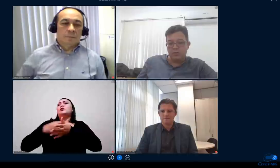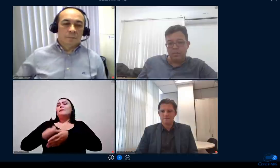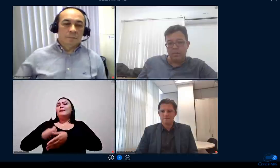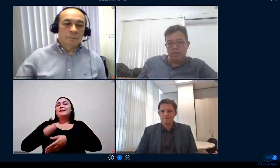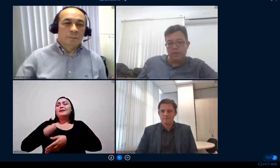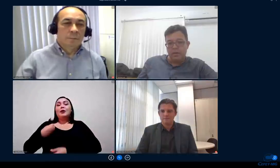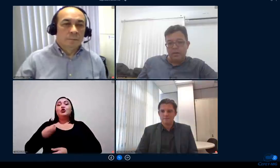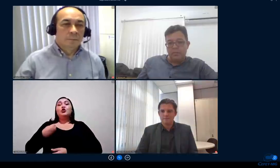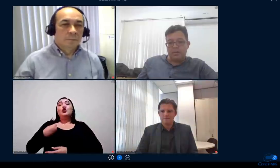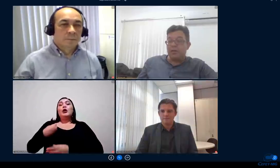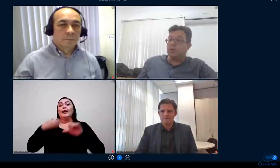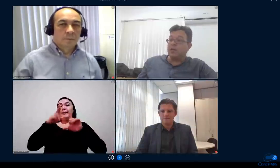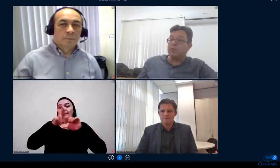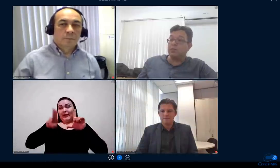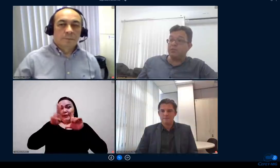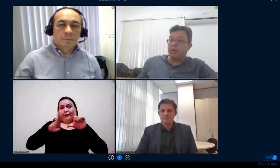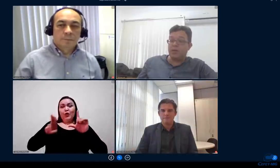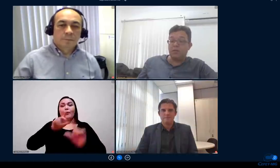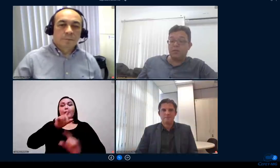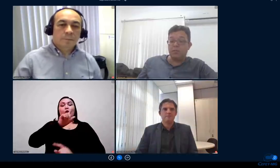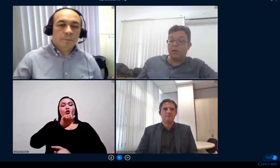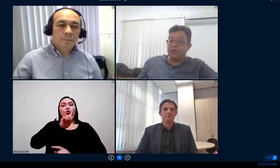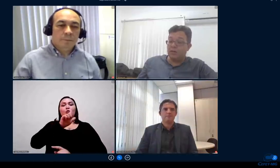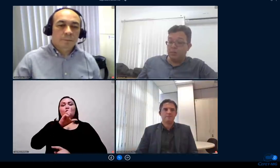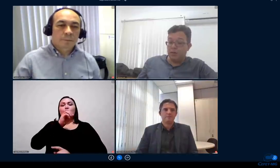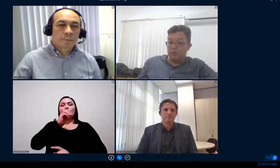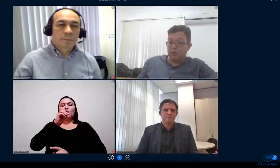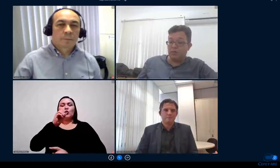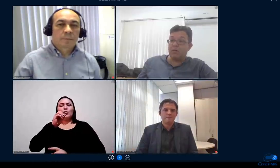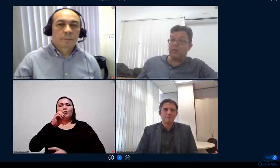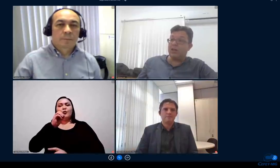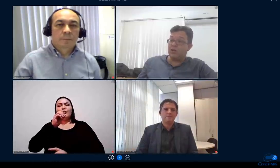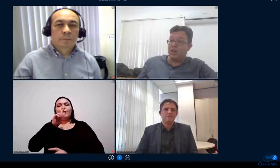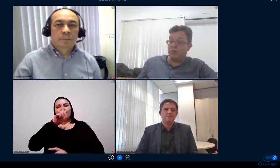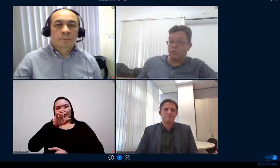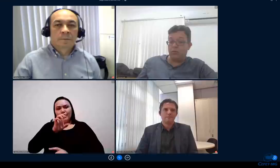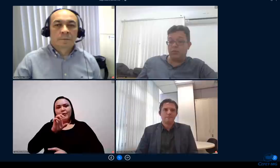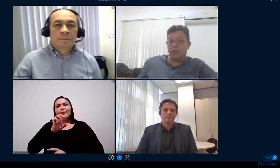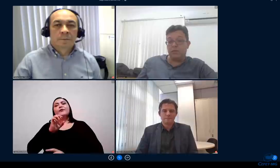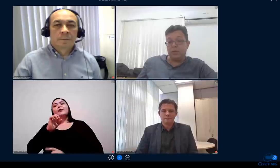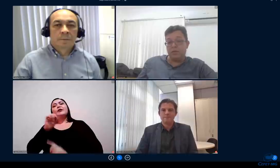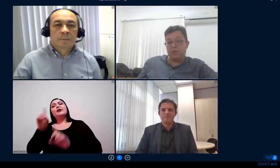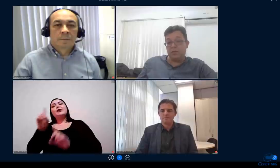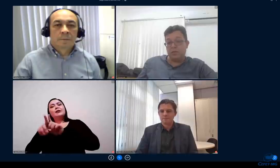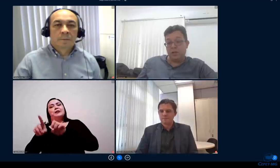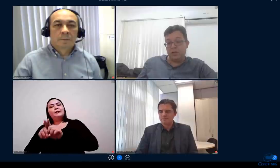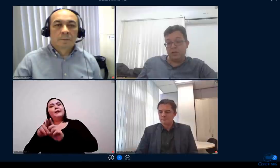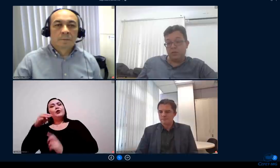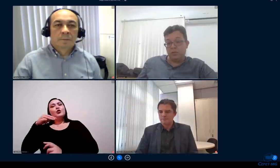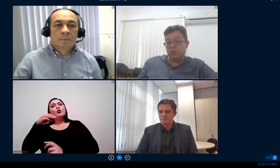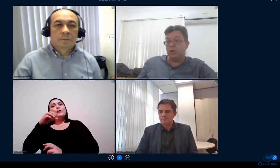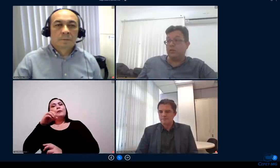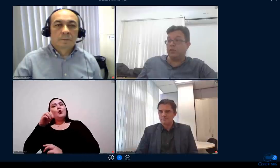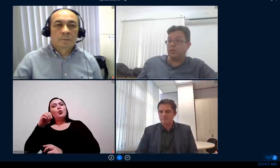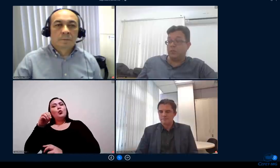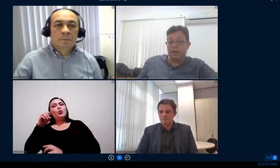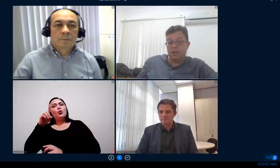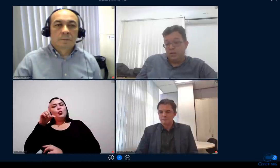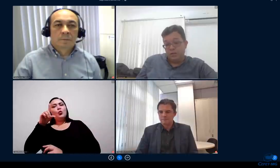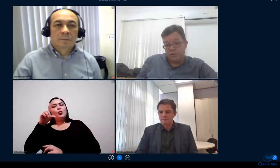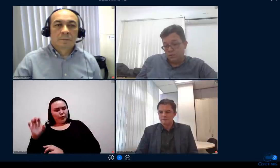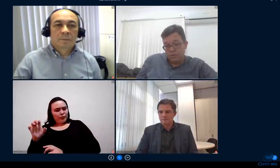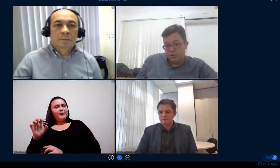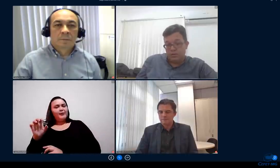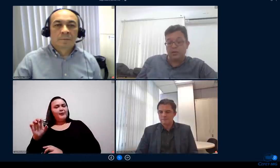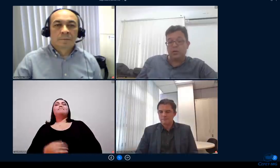gente usa aqui mas que não estavam de fato participando não estavam engajados né então a gente tem aqui controles de